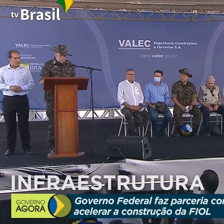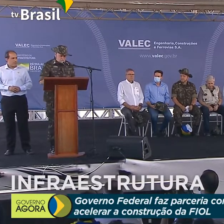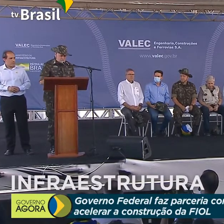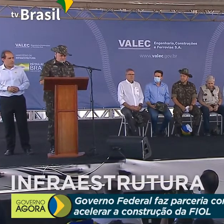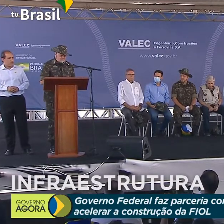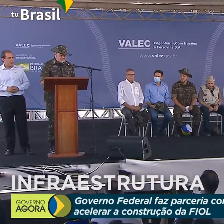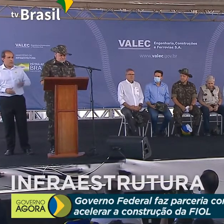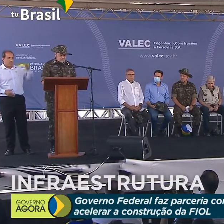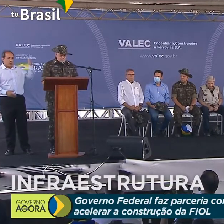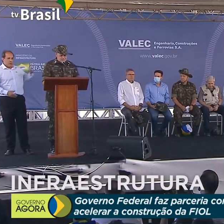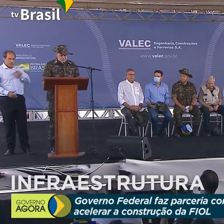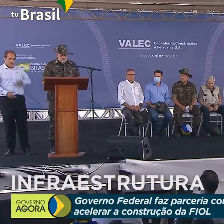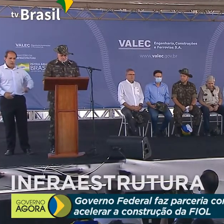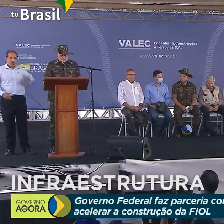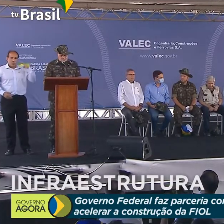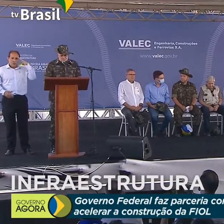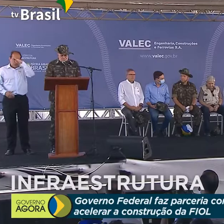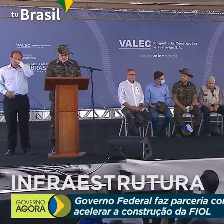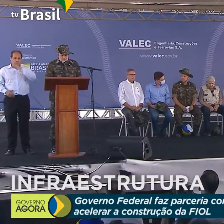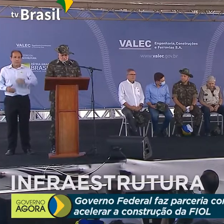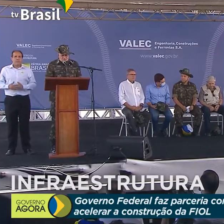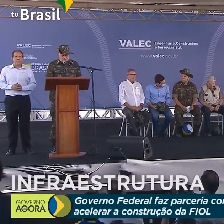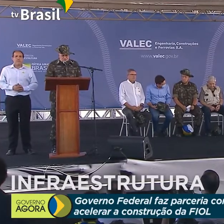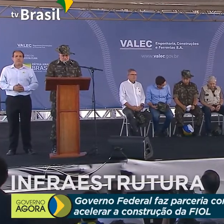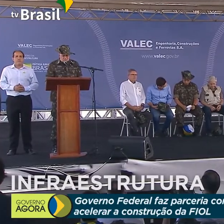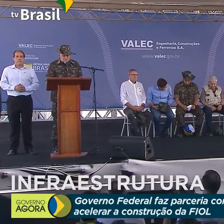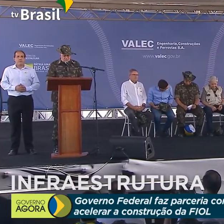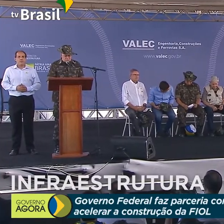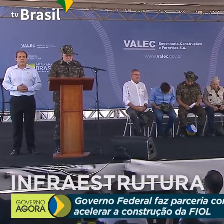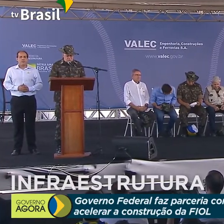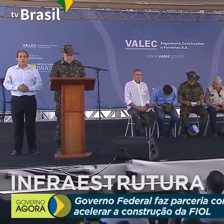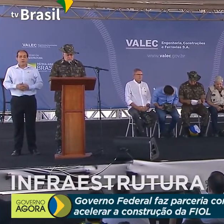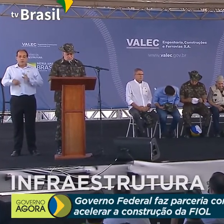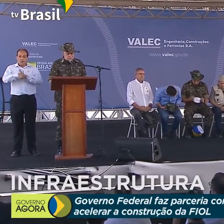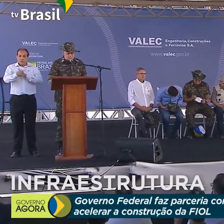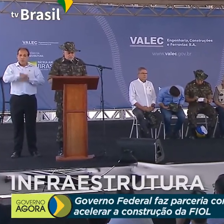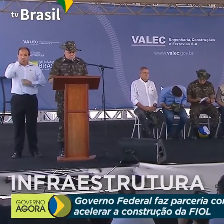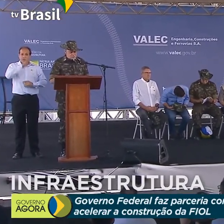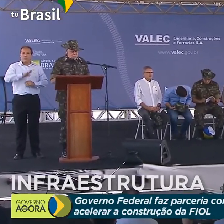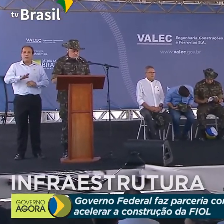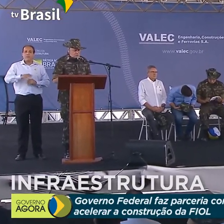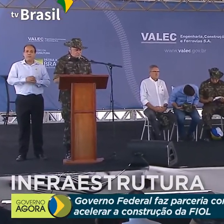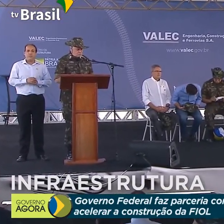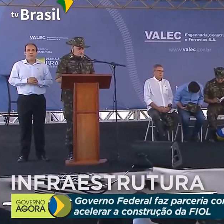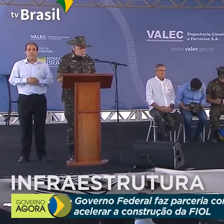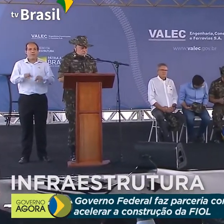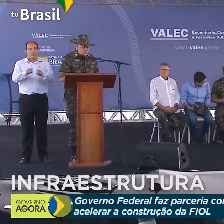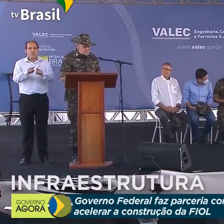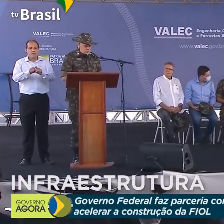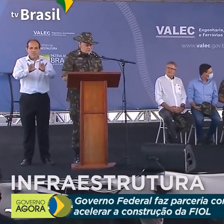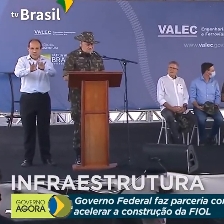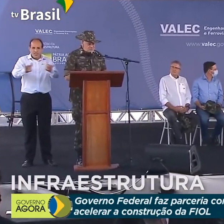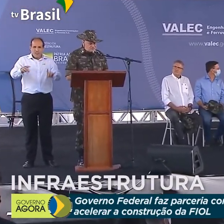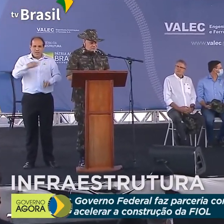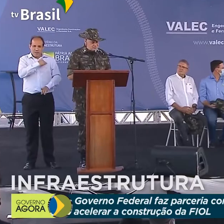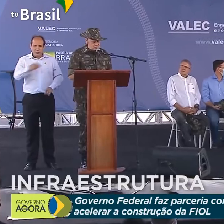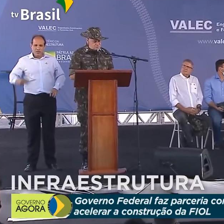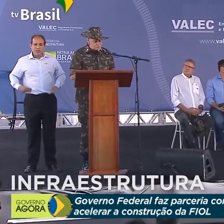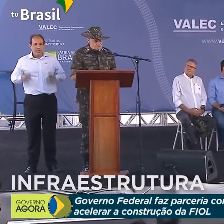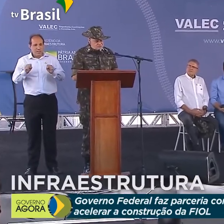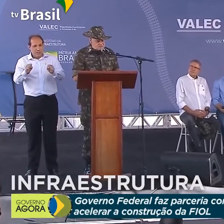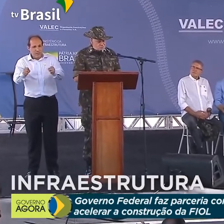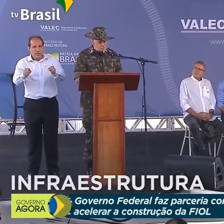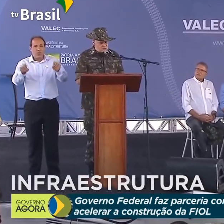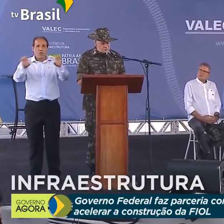Senhor presidente da República, presidente Jair Messias Bolsonaro, senhores ministros da Defesa, da